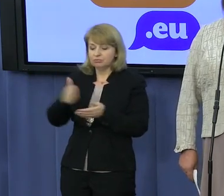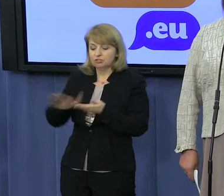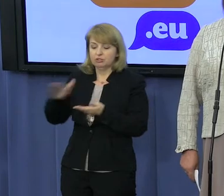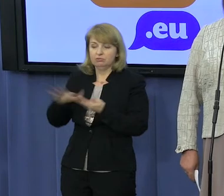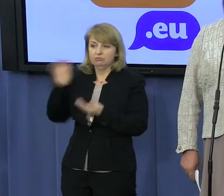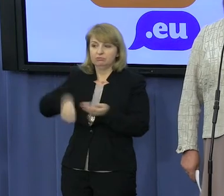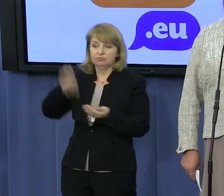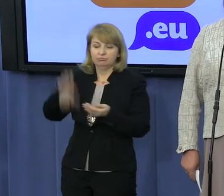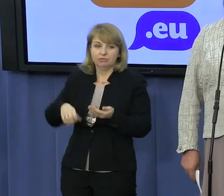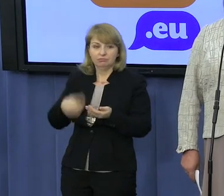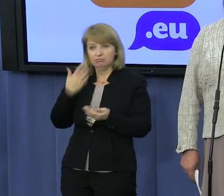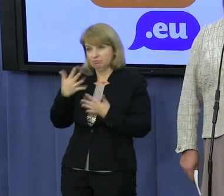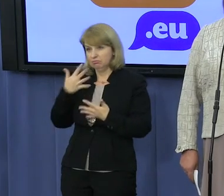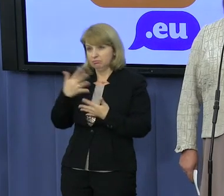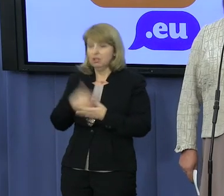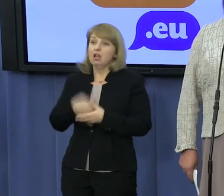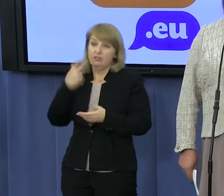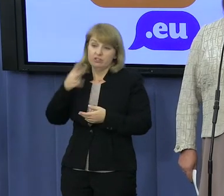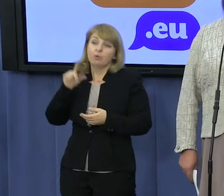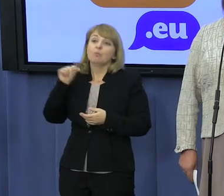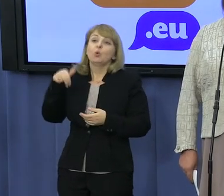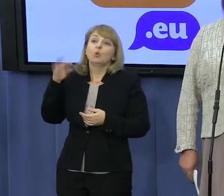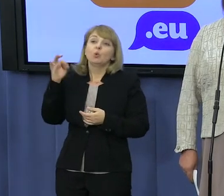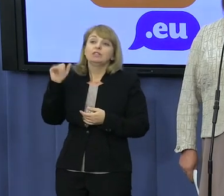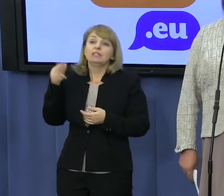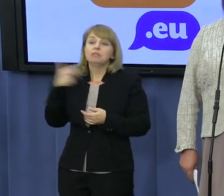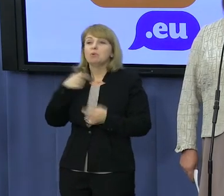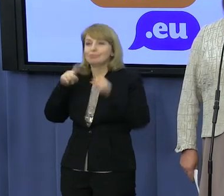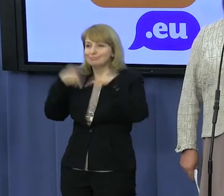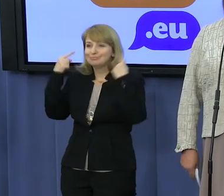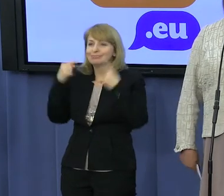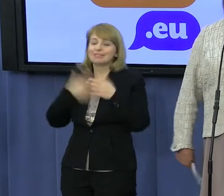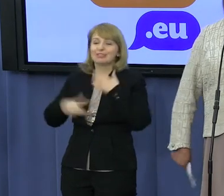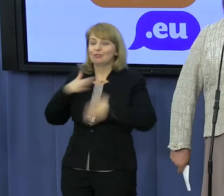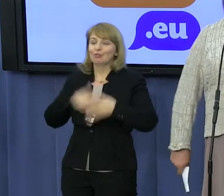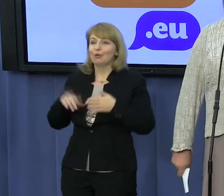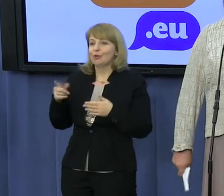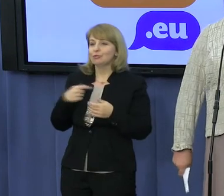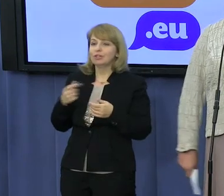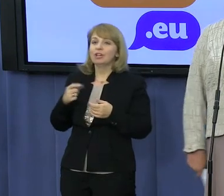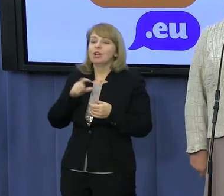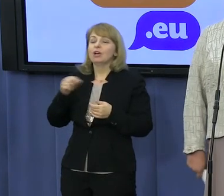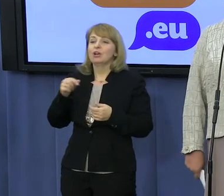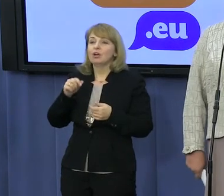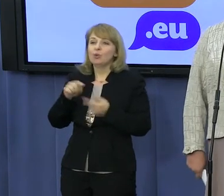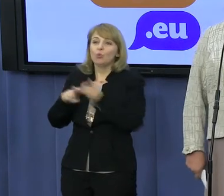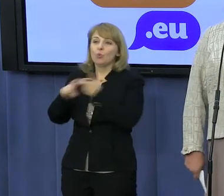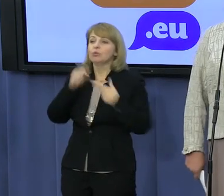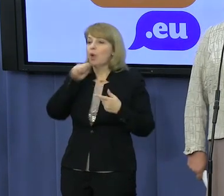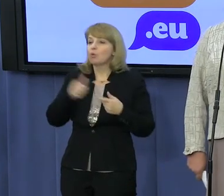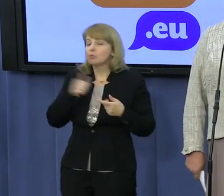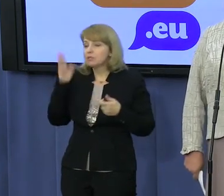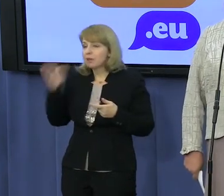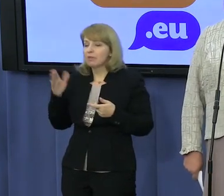Władimir Putin wyglądał raczej na rozbawionego tym straszeniem przez Unię, że tu jakieś sankcje będą, że my tu razem, że my nie